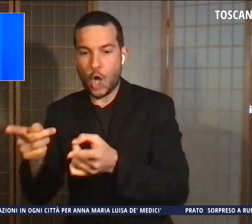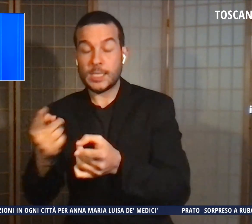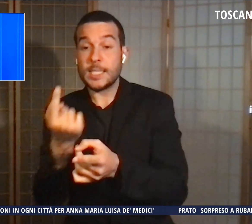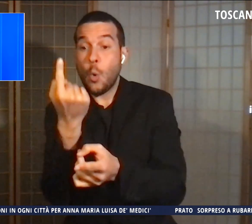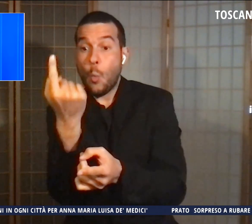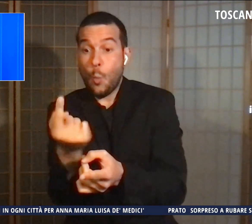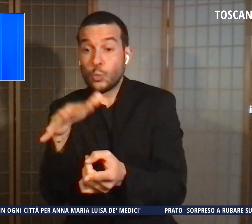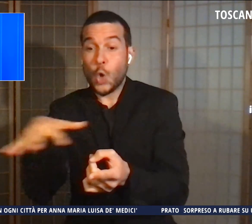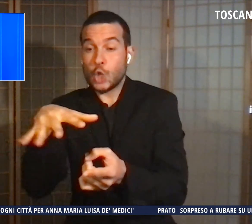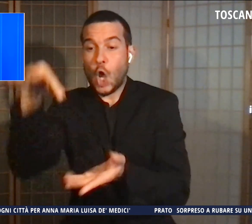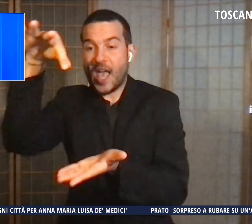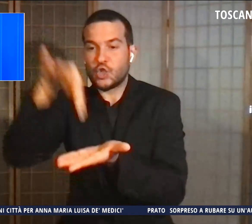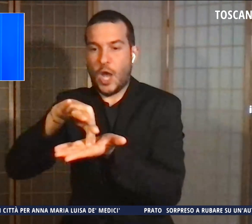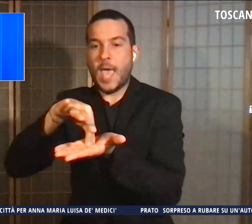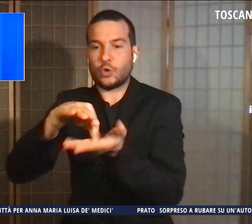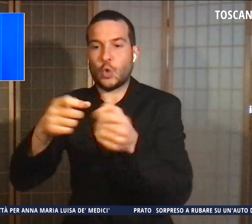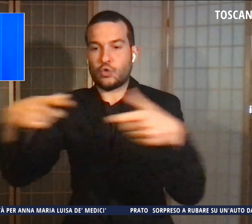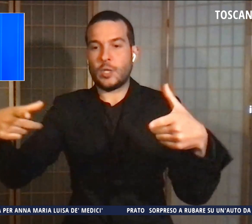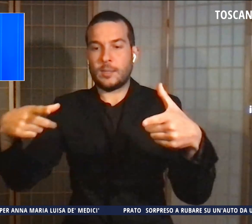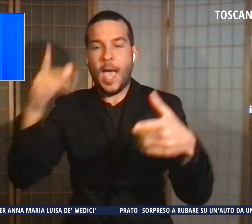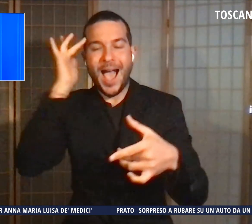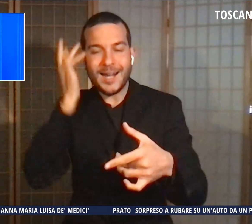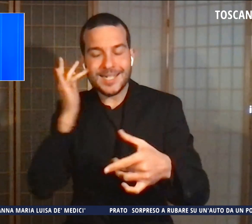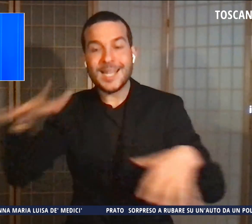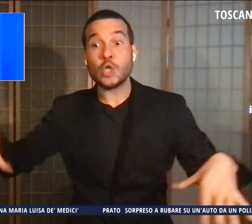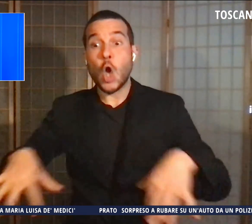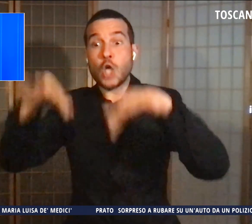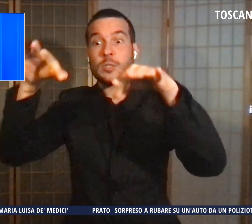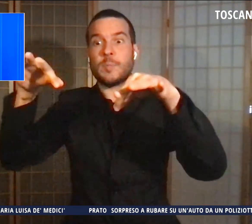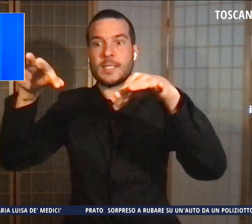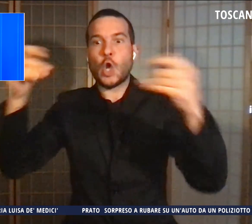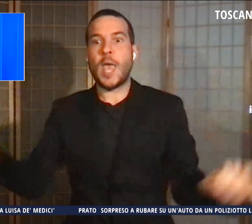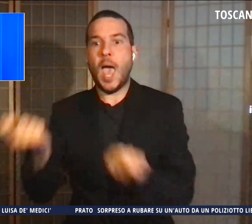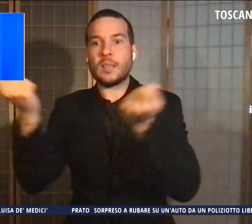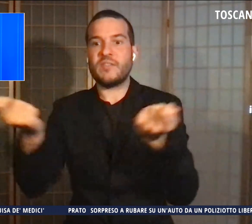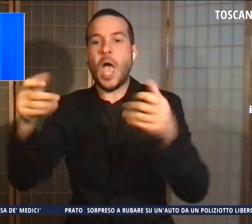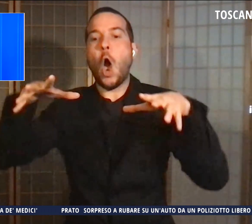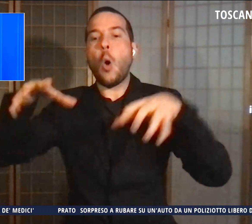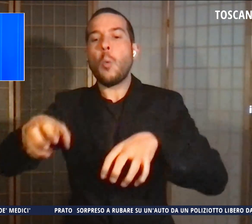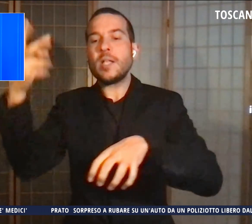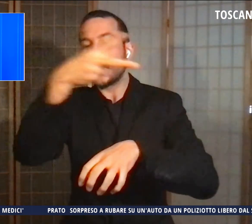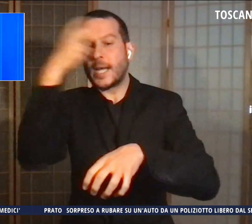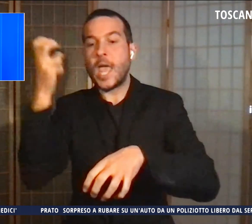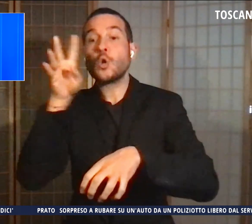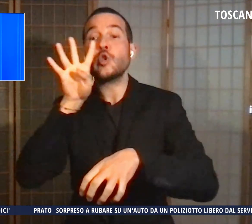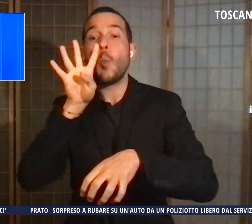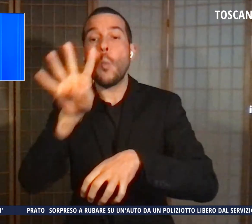centro, rischia la sospensione dell'attività per occupazione in nero di quattro lavoratori.